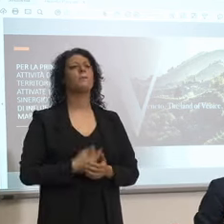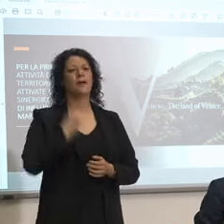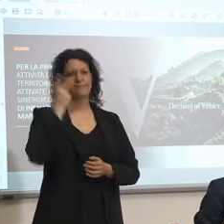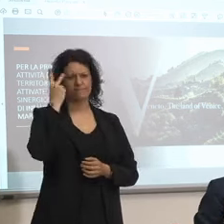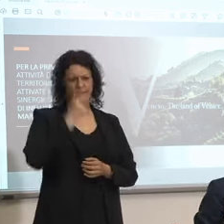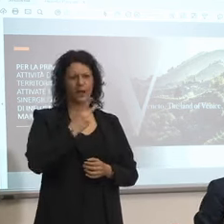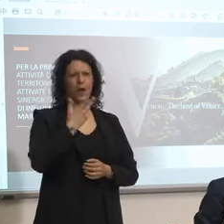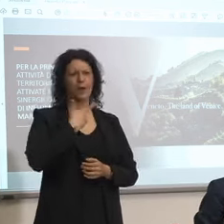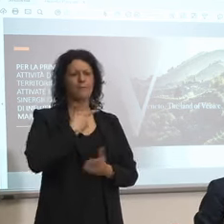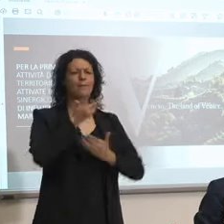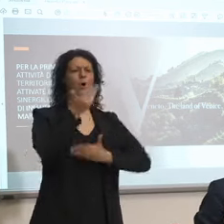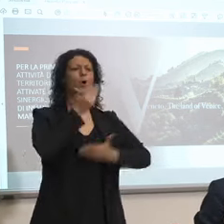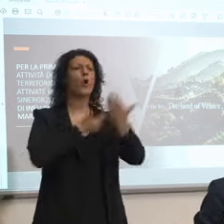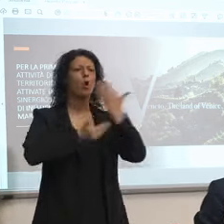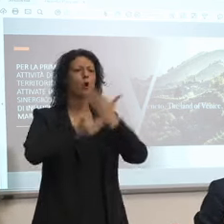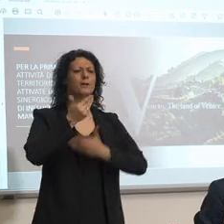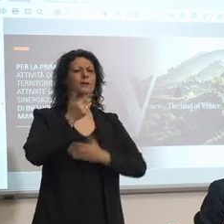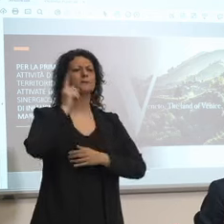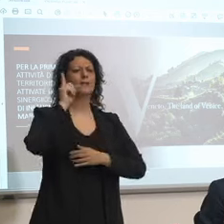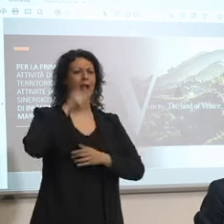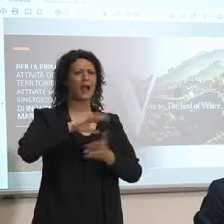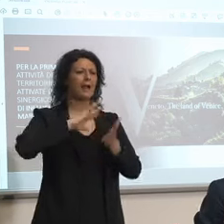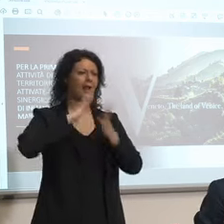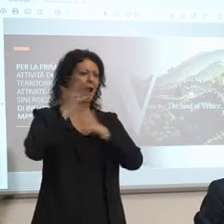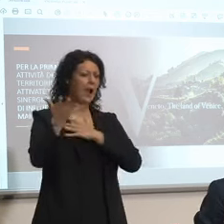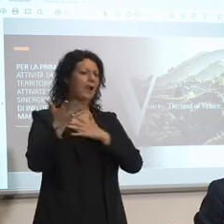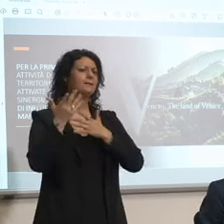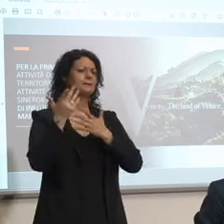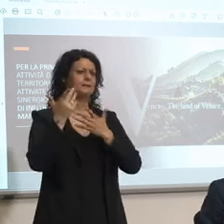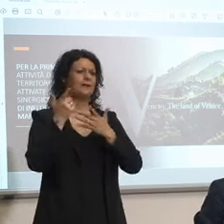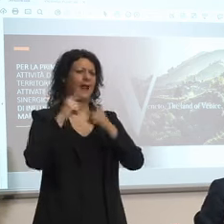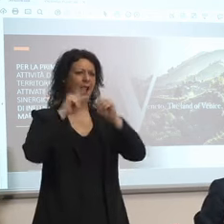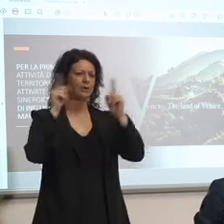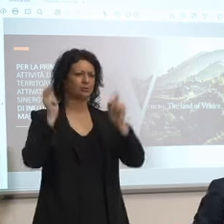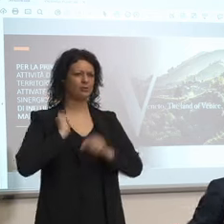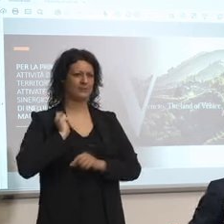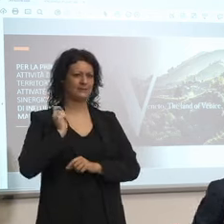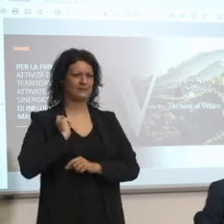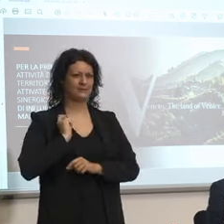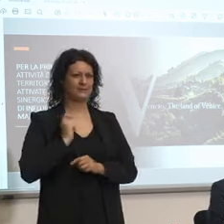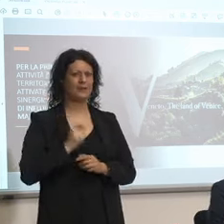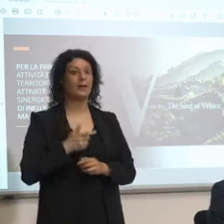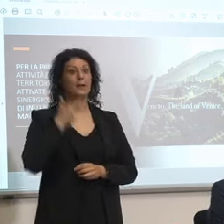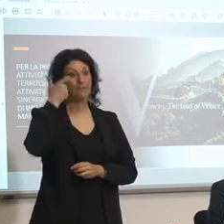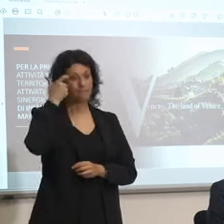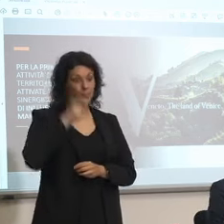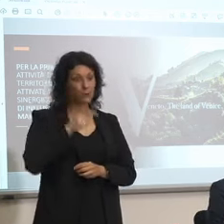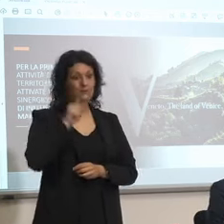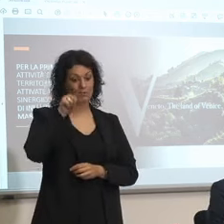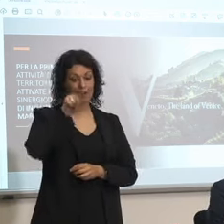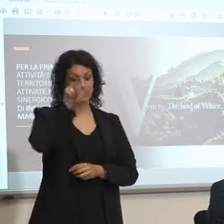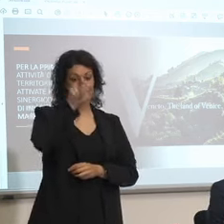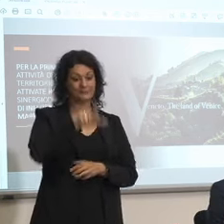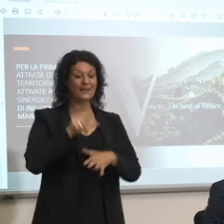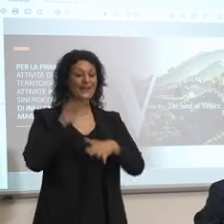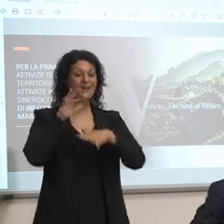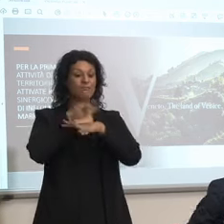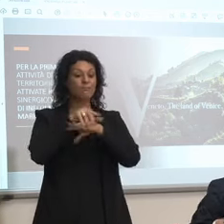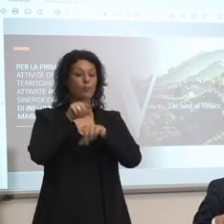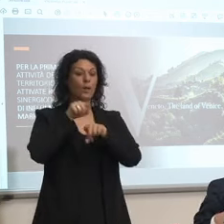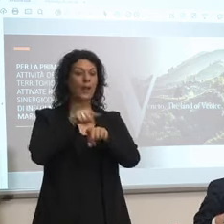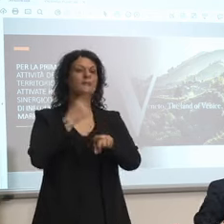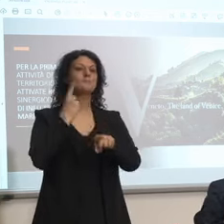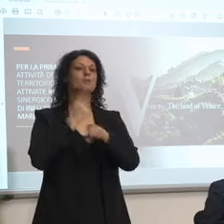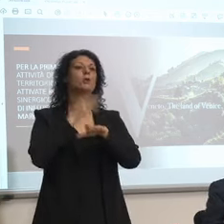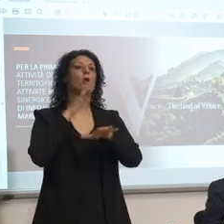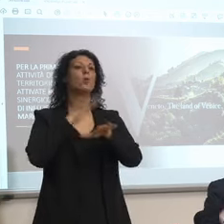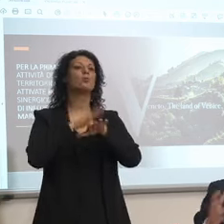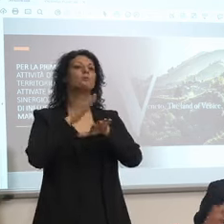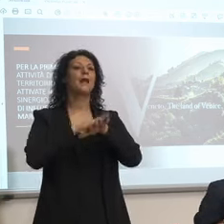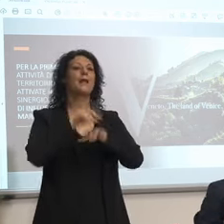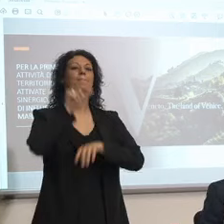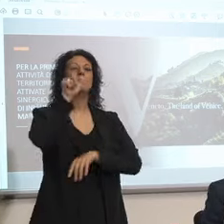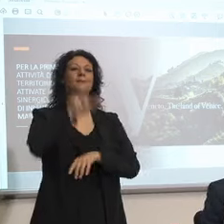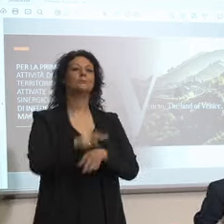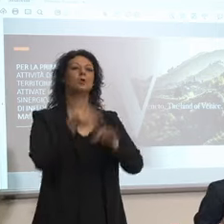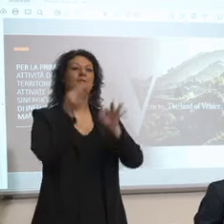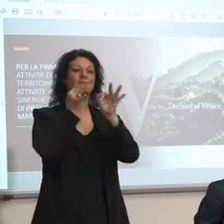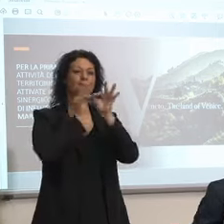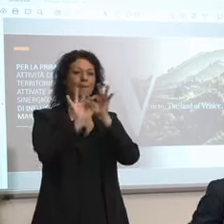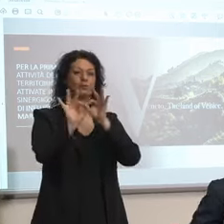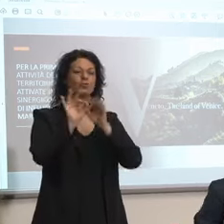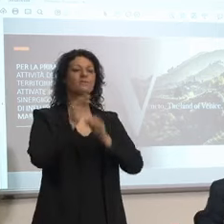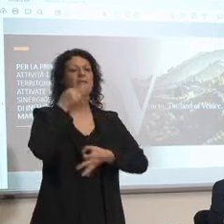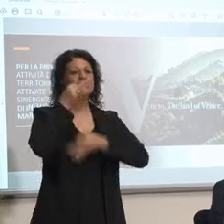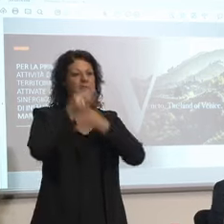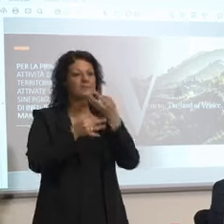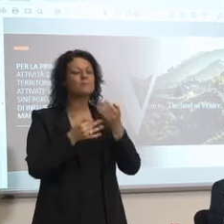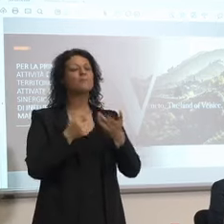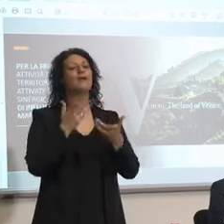altri perché la campagna di questo tipo soprattutto la parte degli influencer va esplosa anche con gente specifica quindi sono più persone